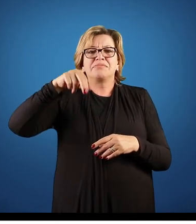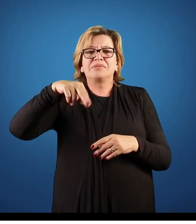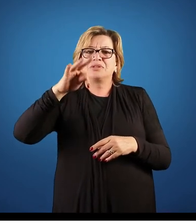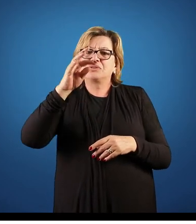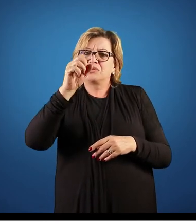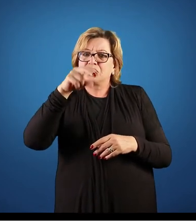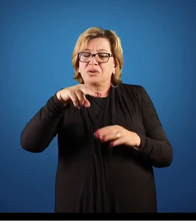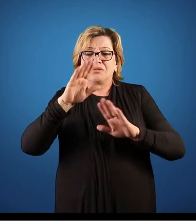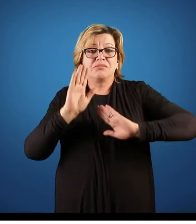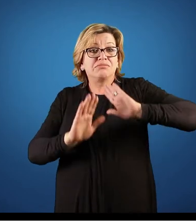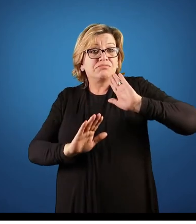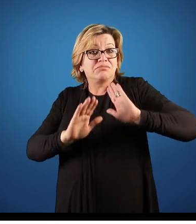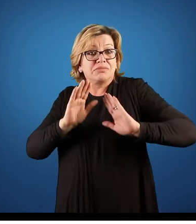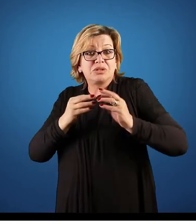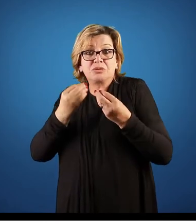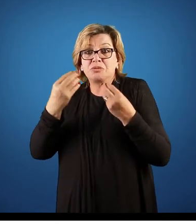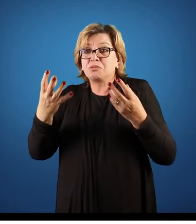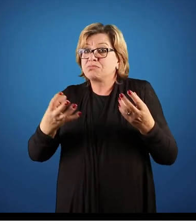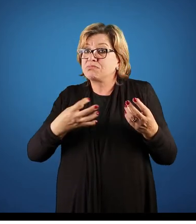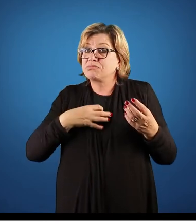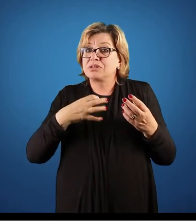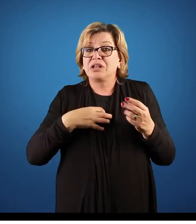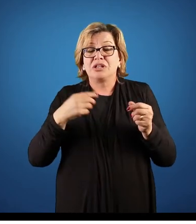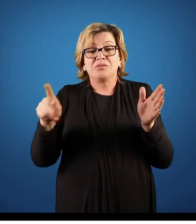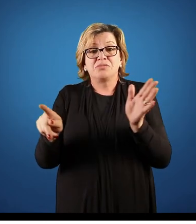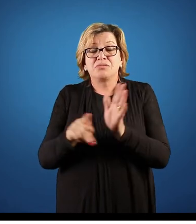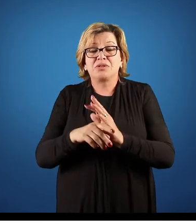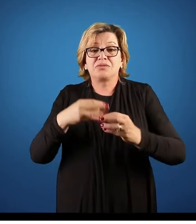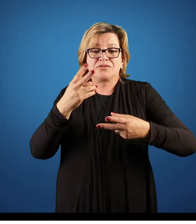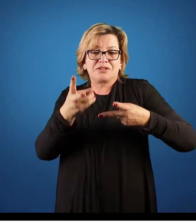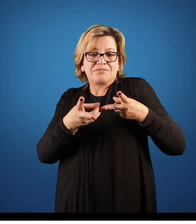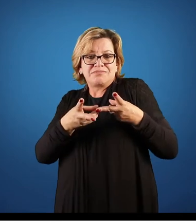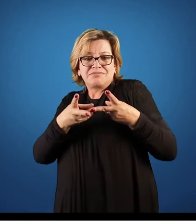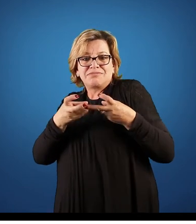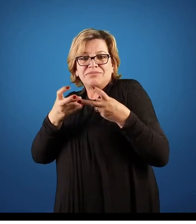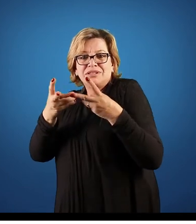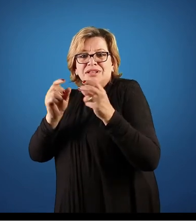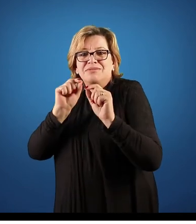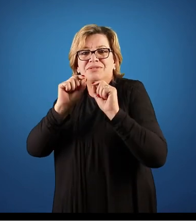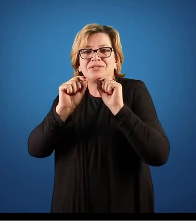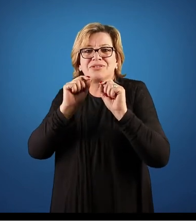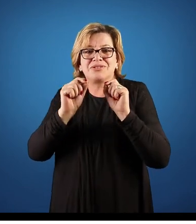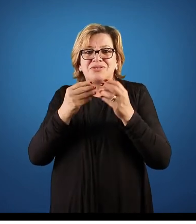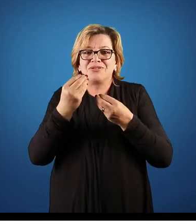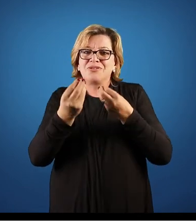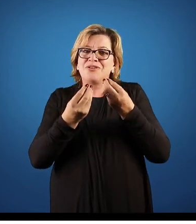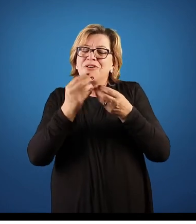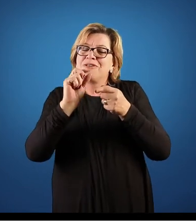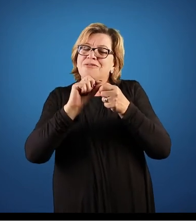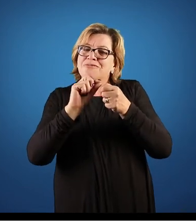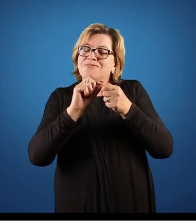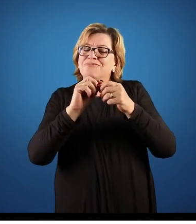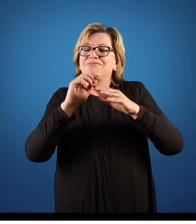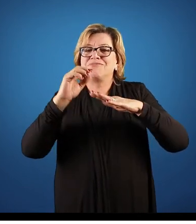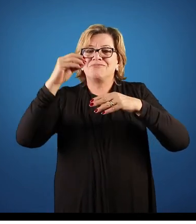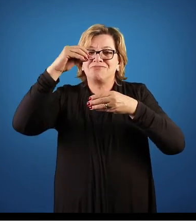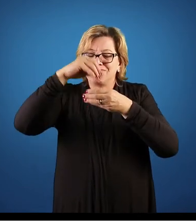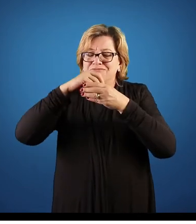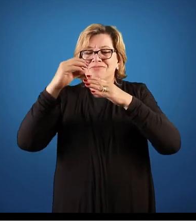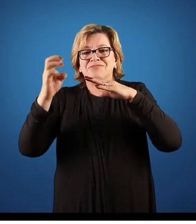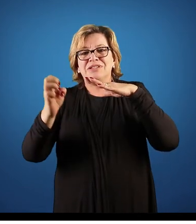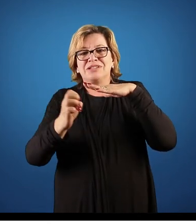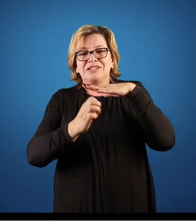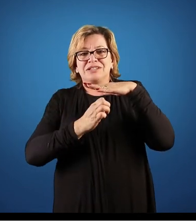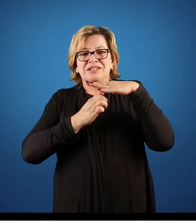depende da natureza de cada processo, uma identificação desse processo, qual é a sua atuação dentro da estrutura como um todo